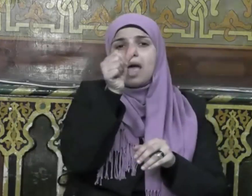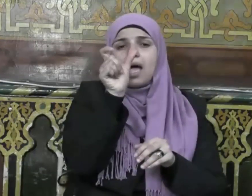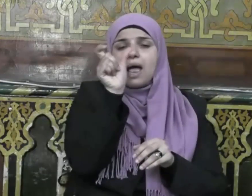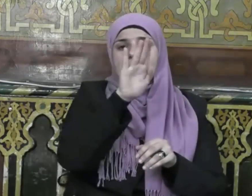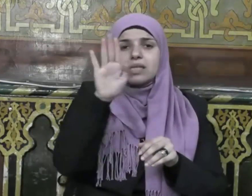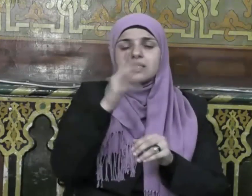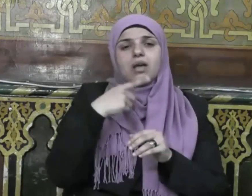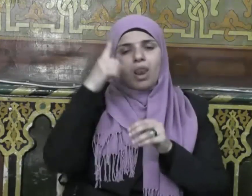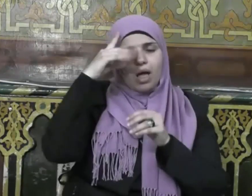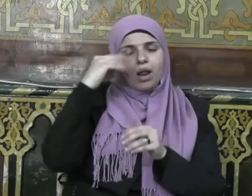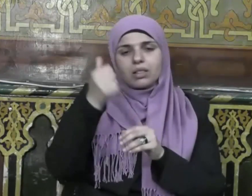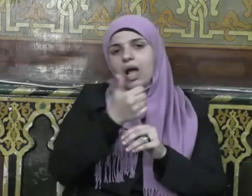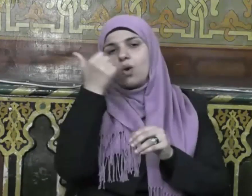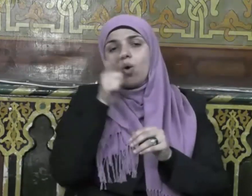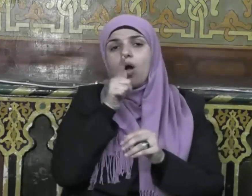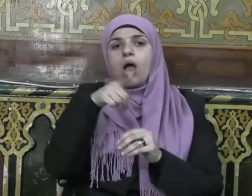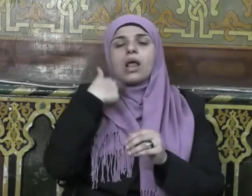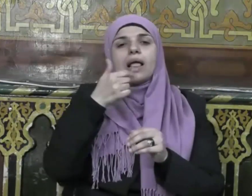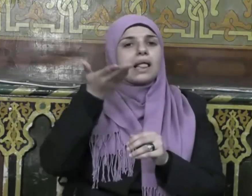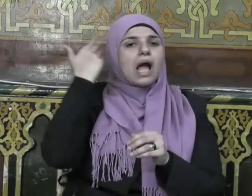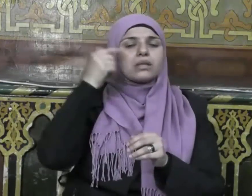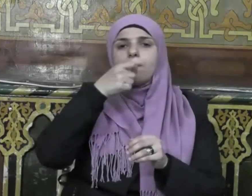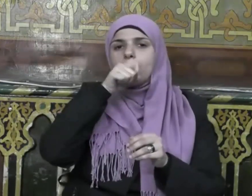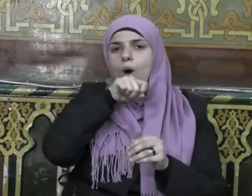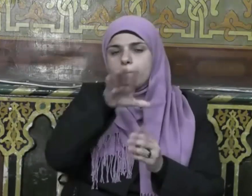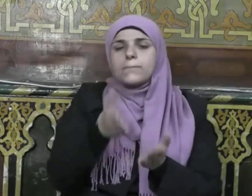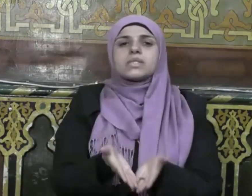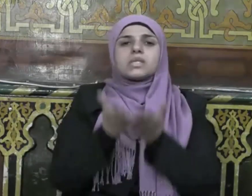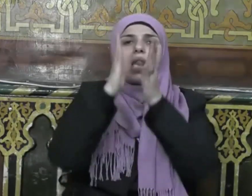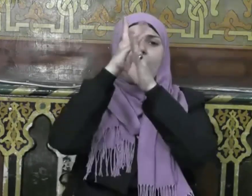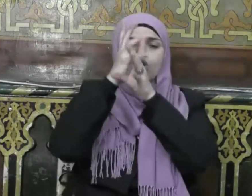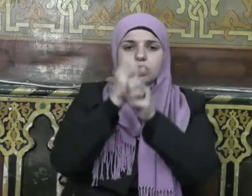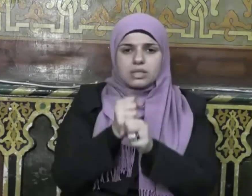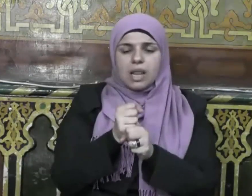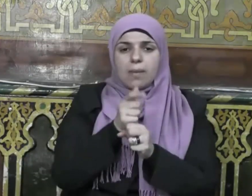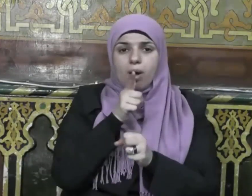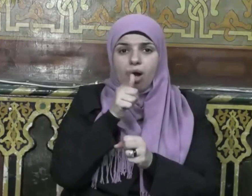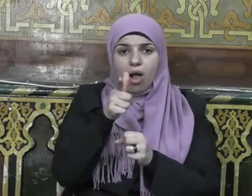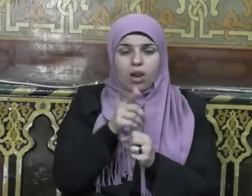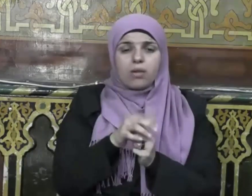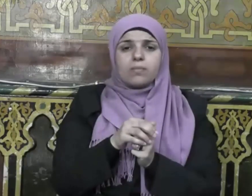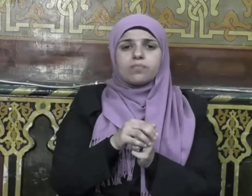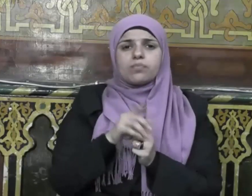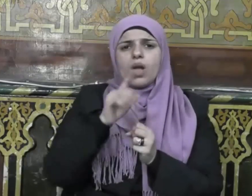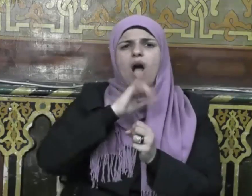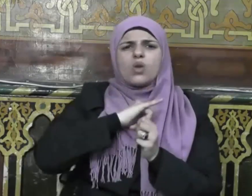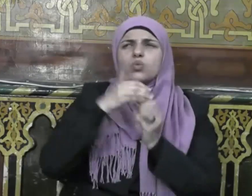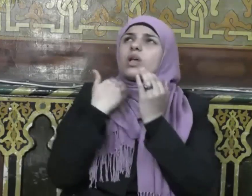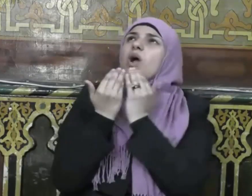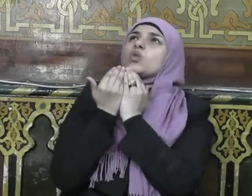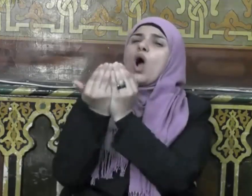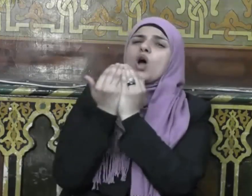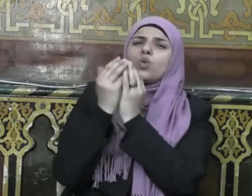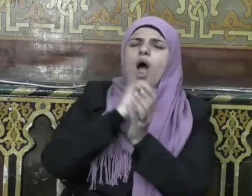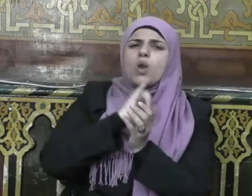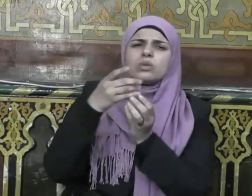عنه قال كان رسول الله صلى الله عليه وسلم يكثر أن يقول يا